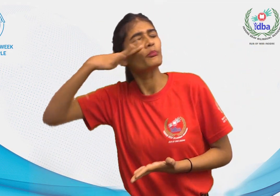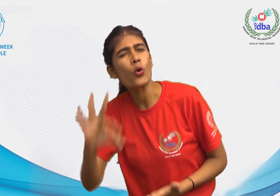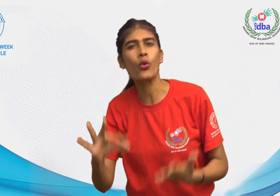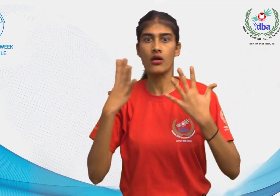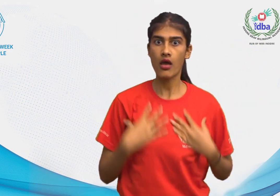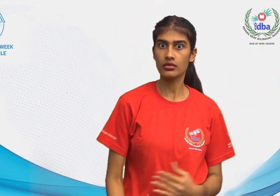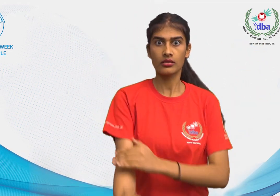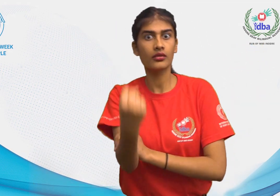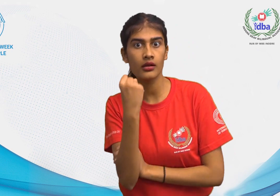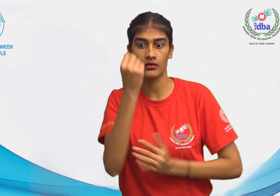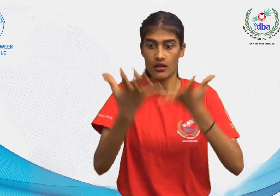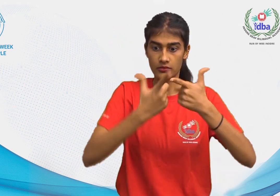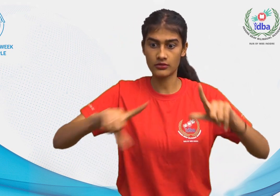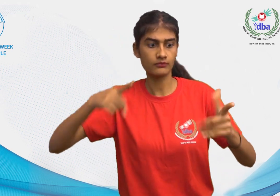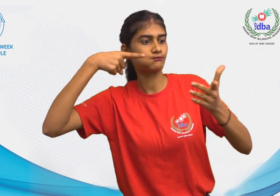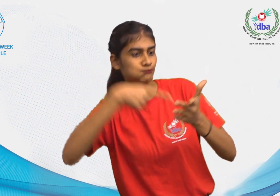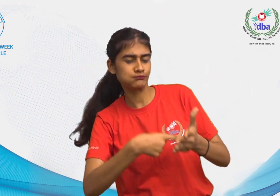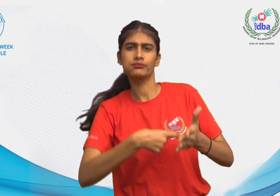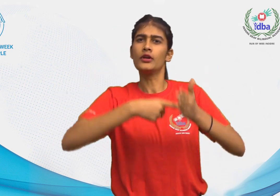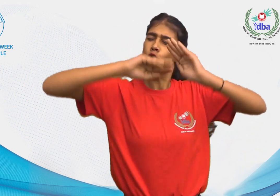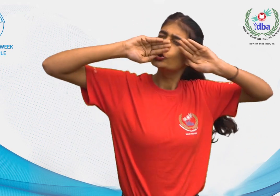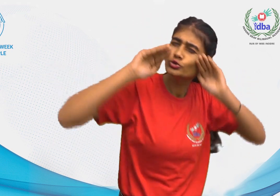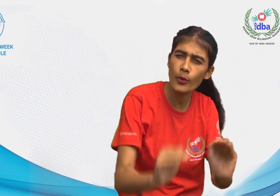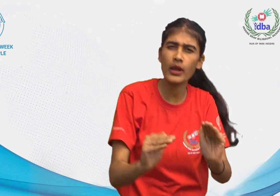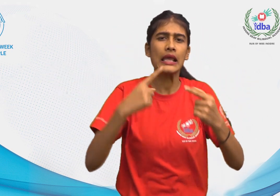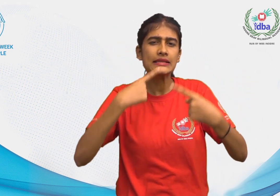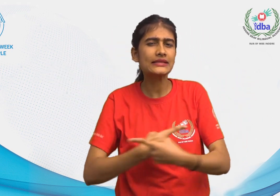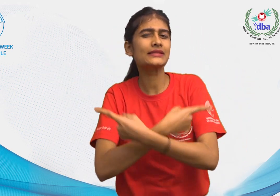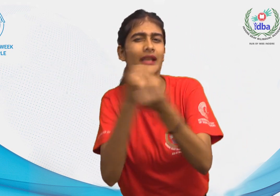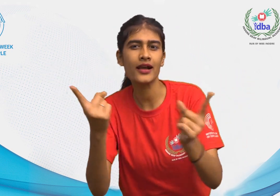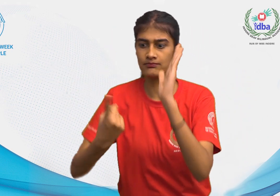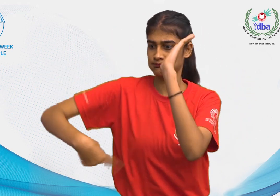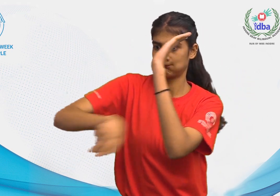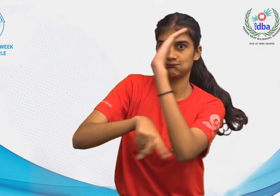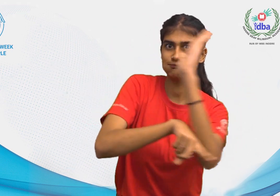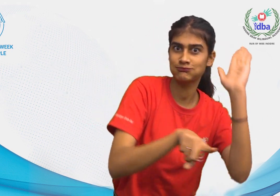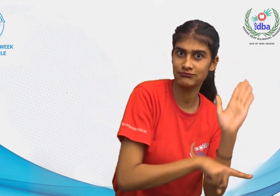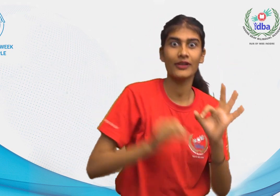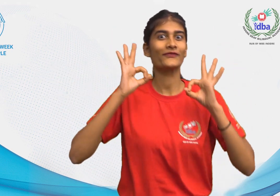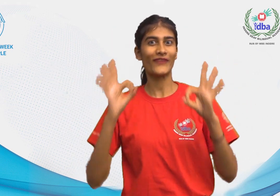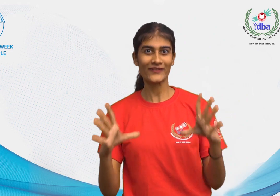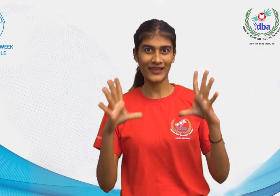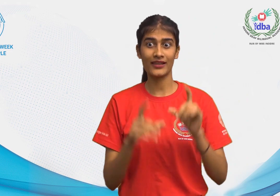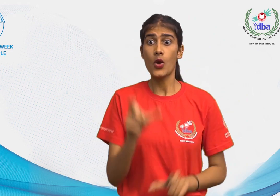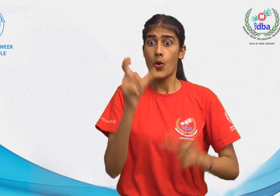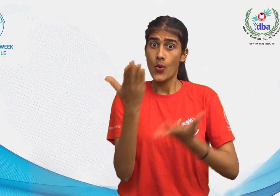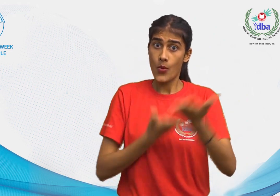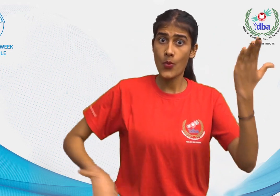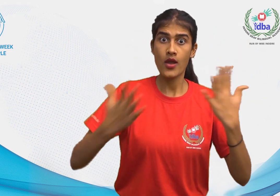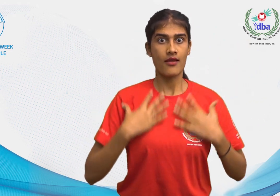के लिए एक आवशेक मानव अधिकार की रूप में सांकेतिक भाषाओ के समर्तन की घोशना पर हस्ताक्षर करते हैं